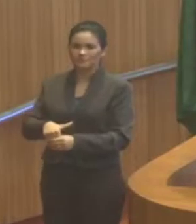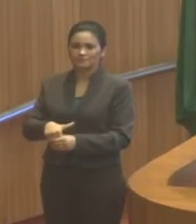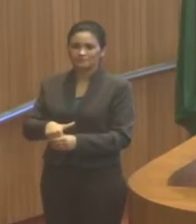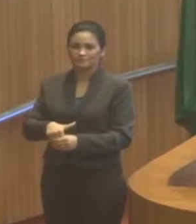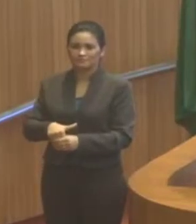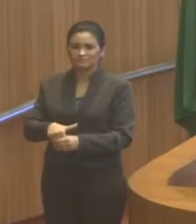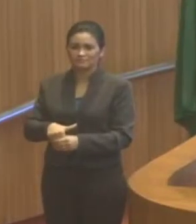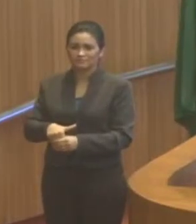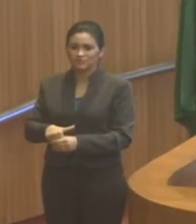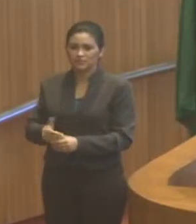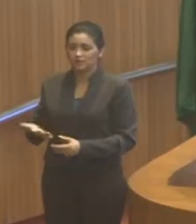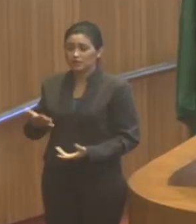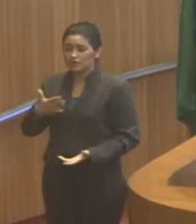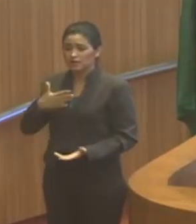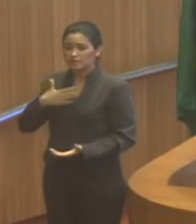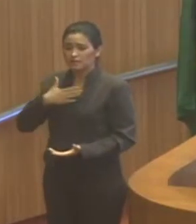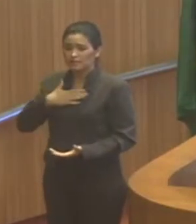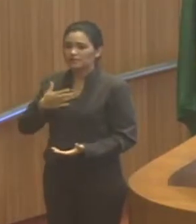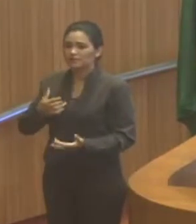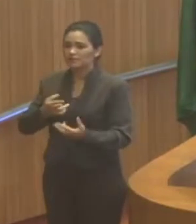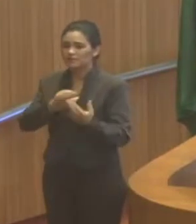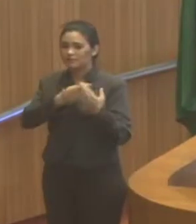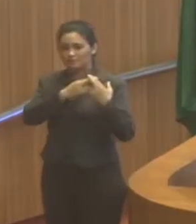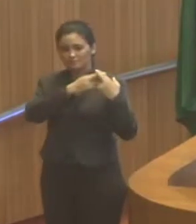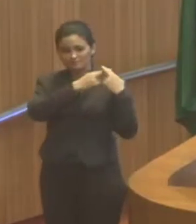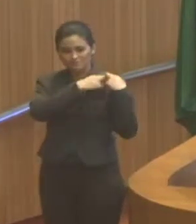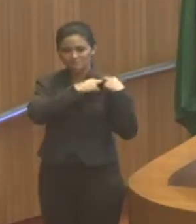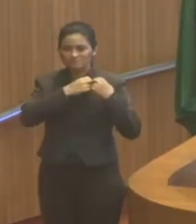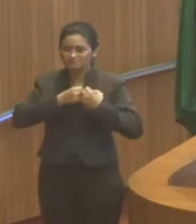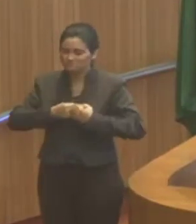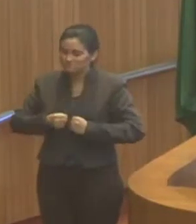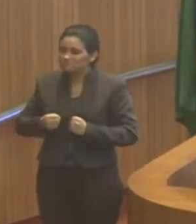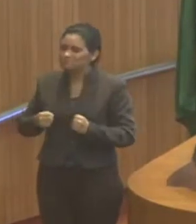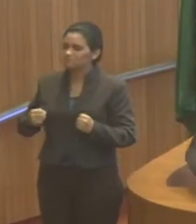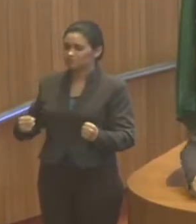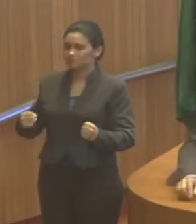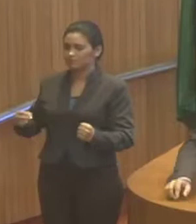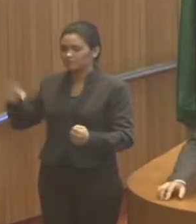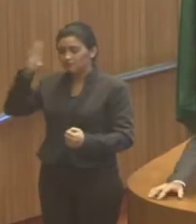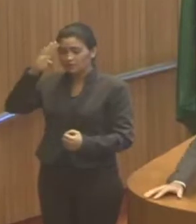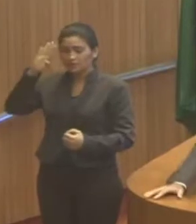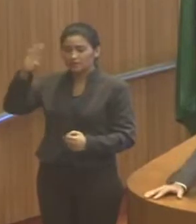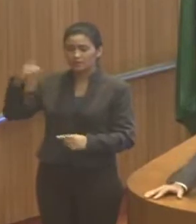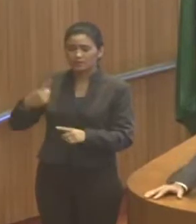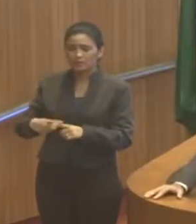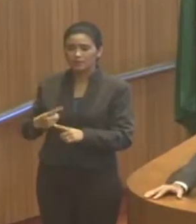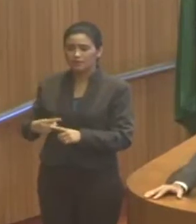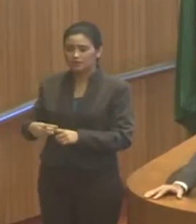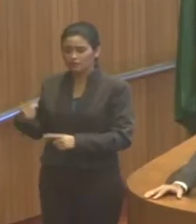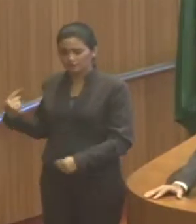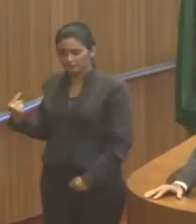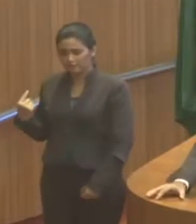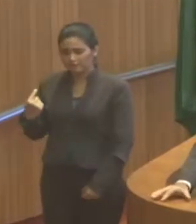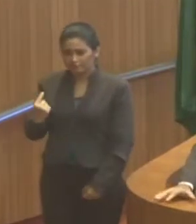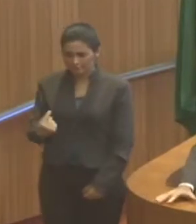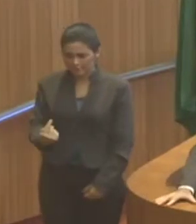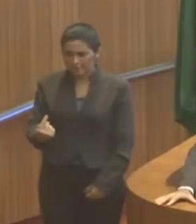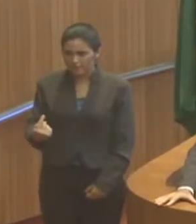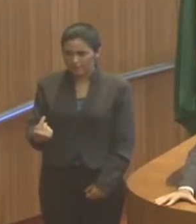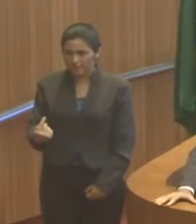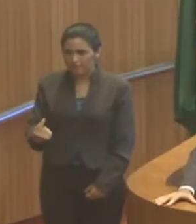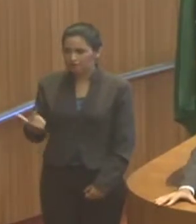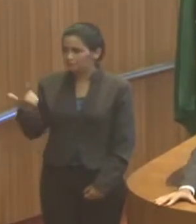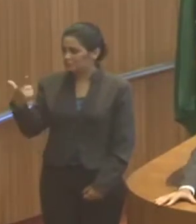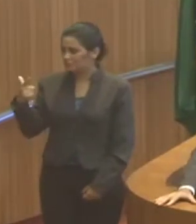foi de uma responsabilidade tremenda, principalmente porque cheguei nessa casa sem apoio de